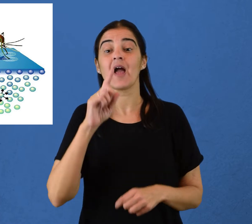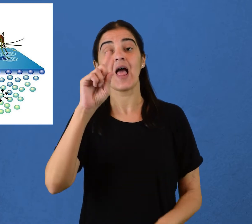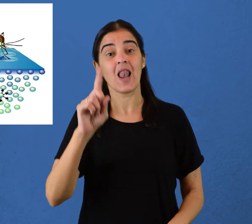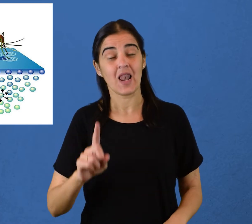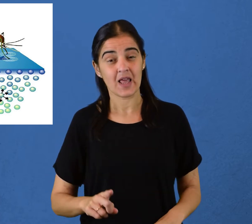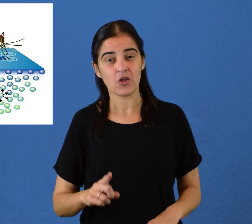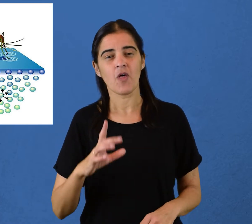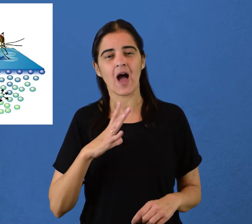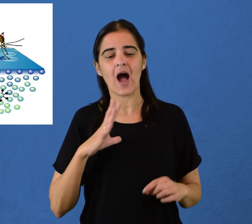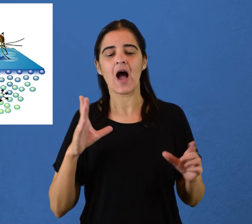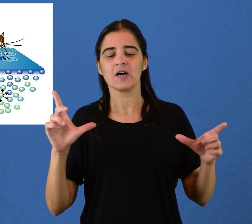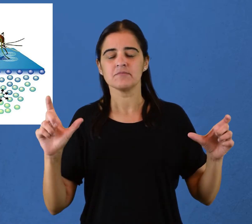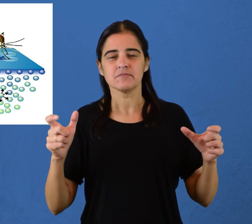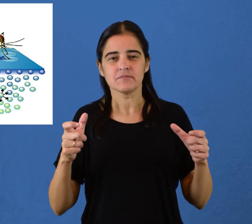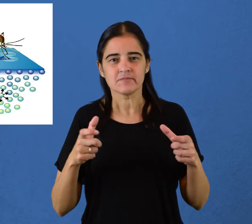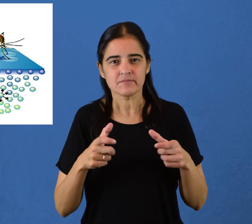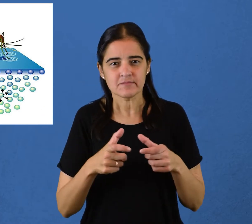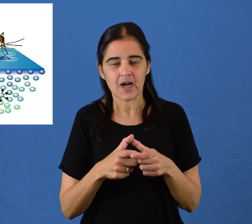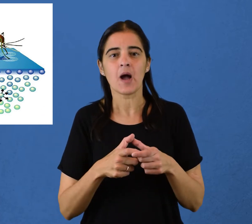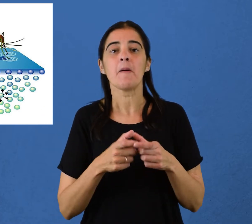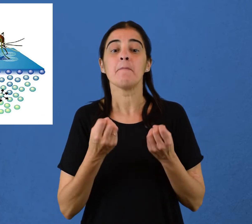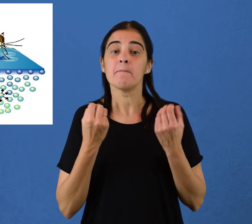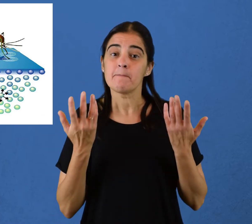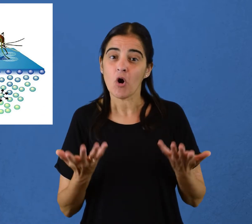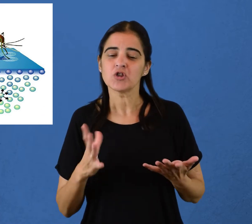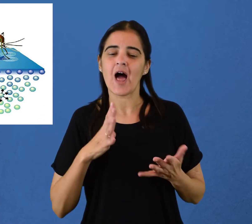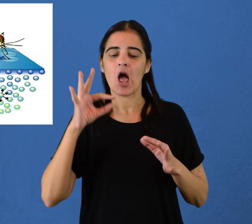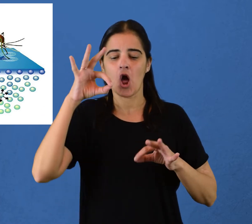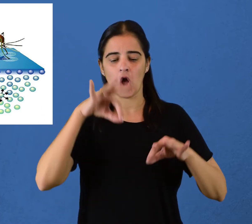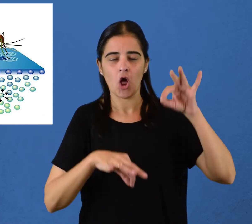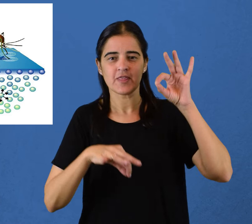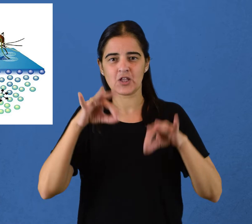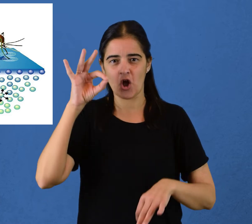El líquido tiende a minimizar su superficie, por eso forma gotas.